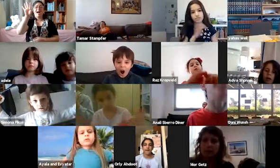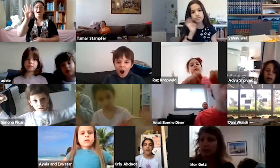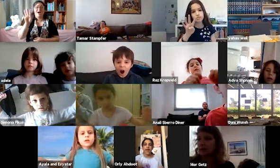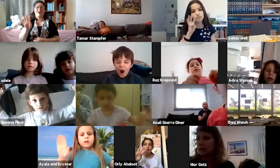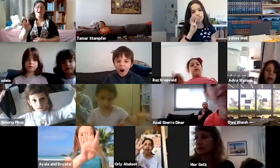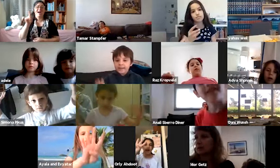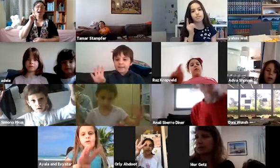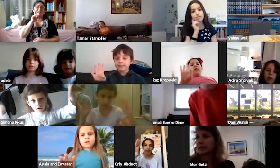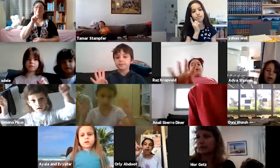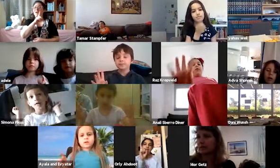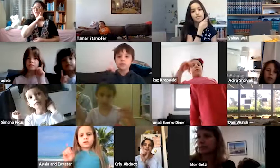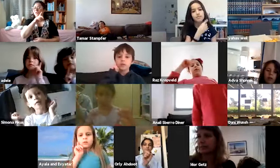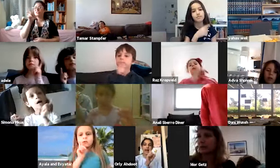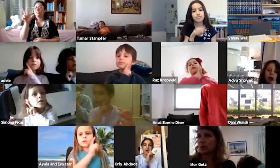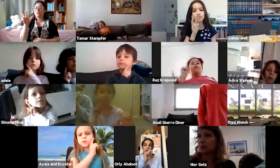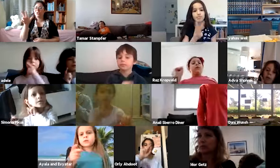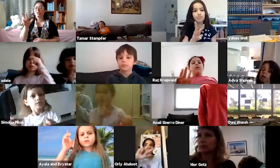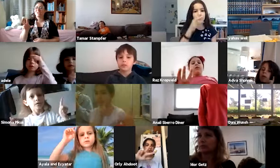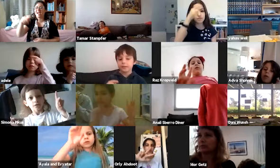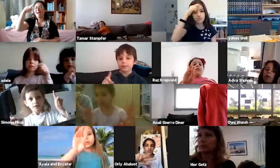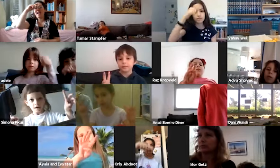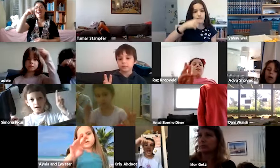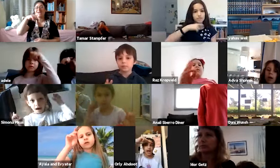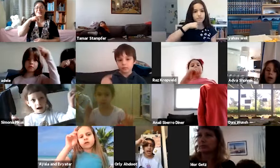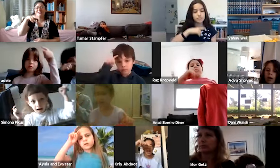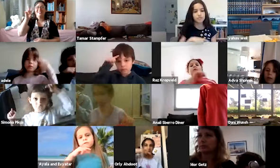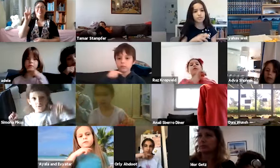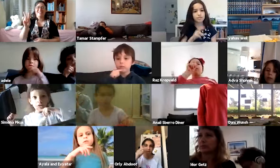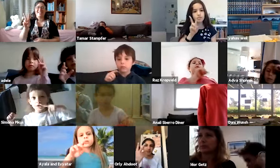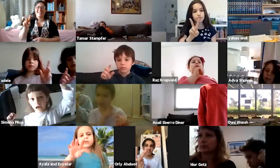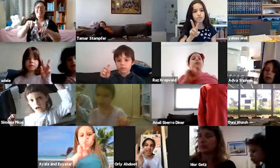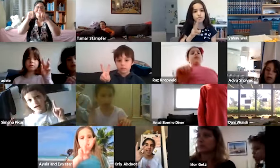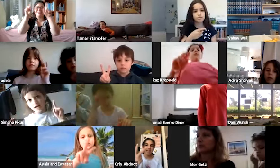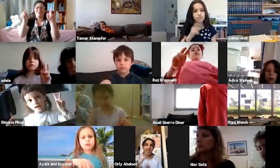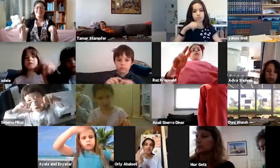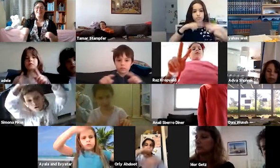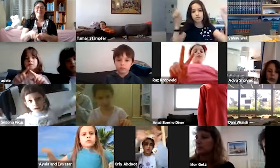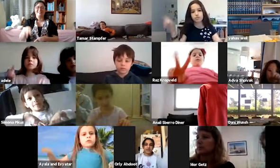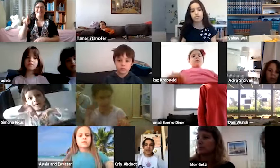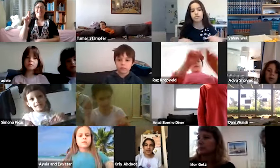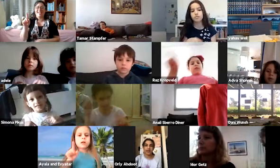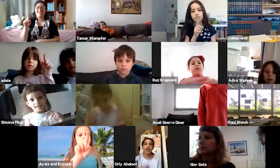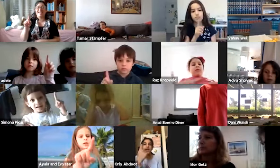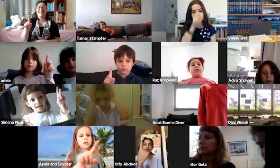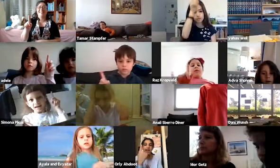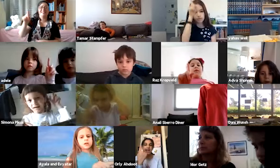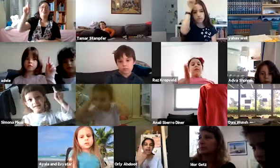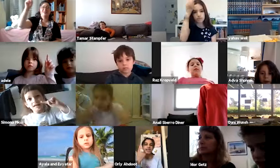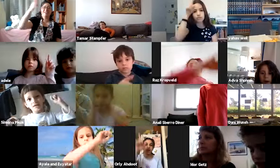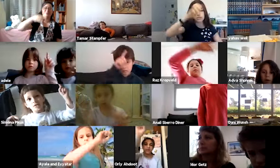ארבע אמהות. שלושה אבות. שני לוחות הברית. אחד אלוהנו,